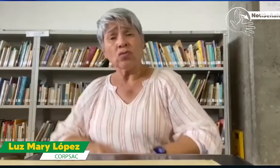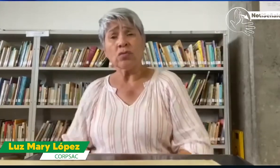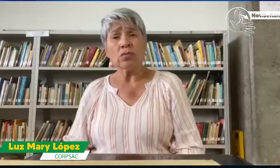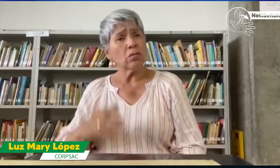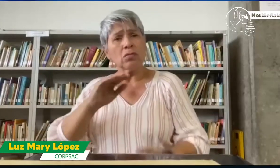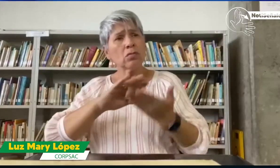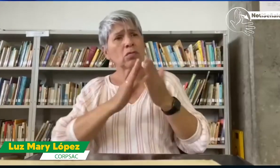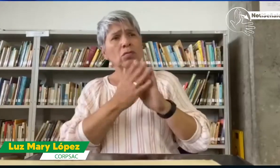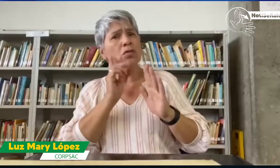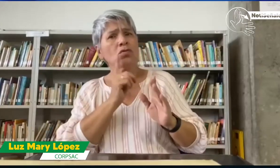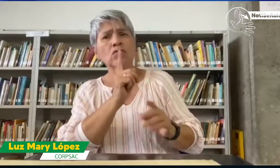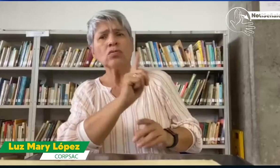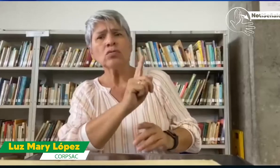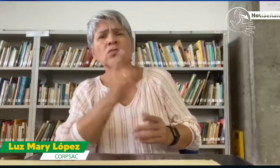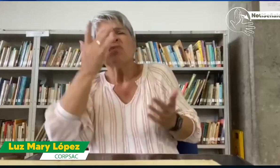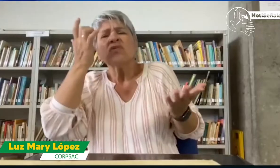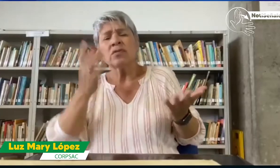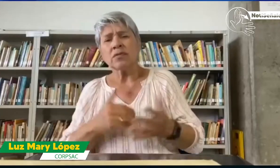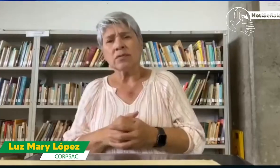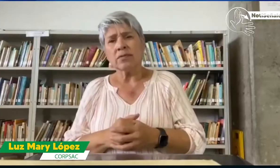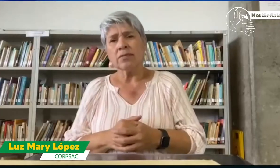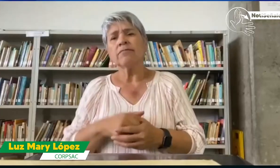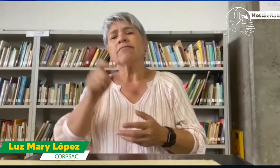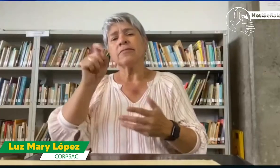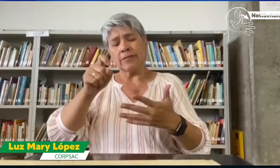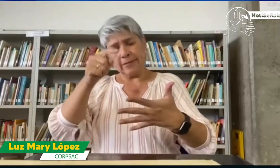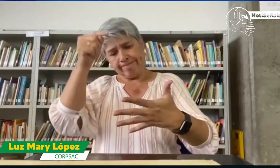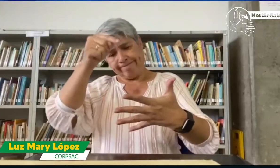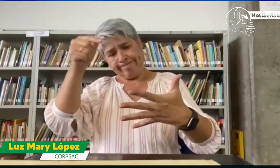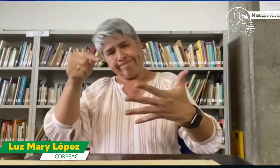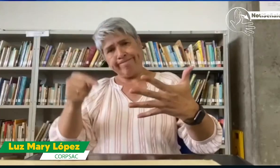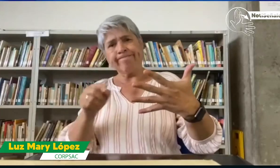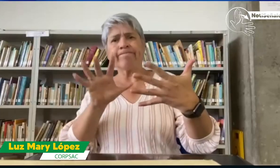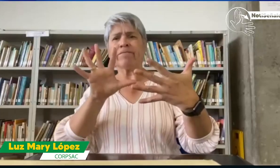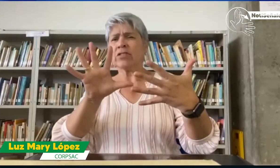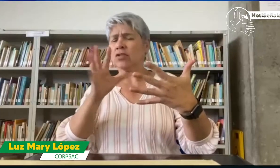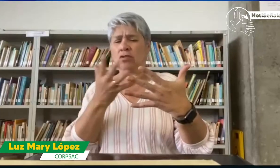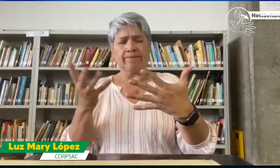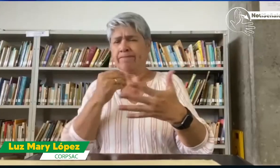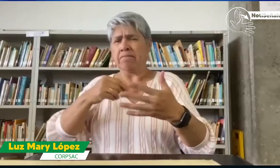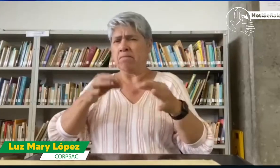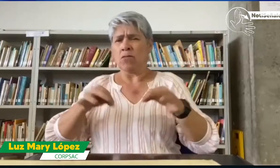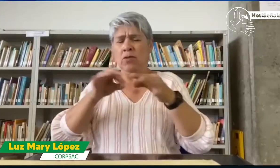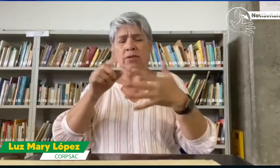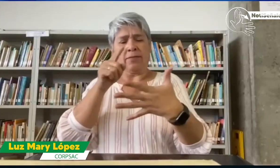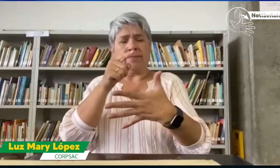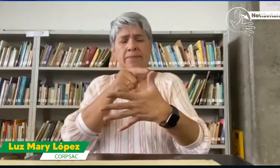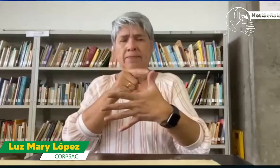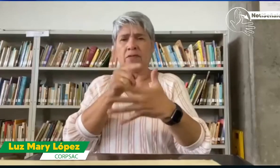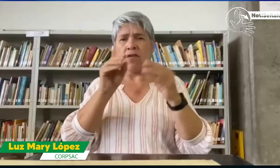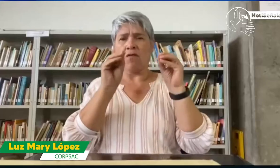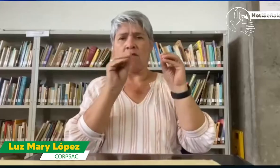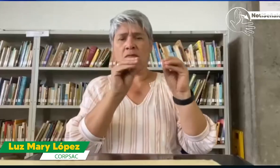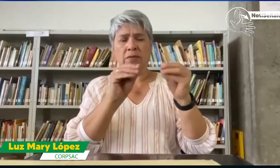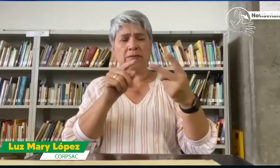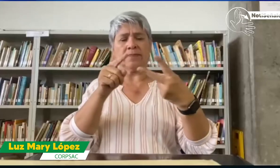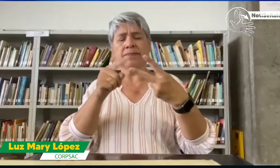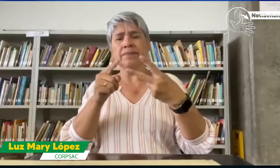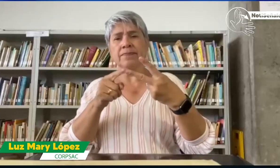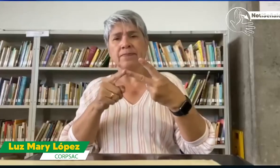afrocolombiana e indígena. ¿Por qué no hay un grupo o una categoría respecto a la comunidad